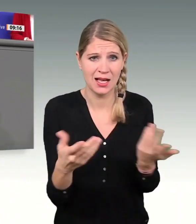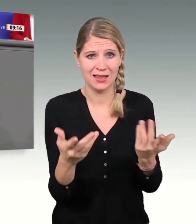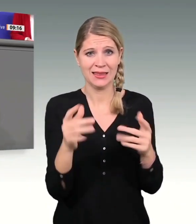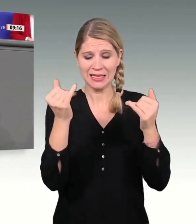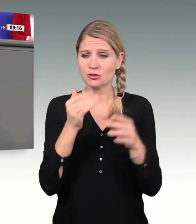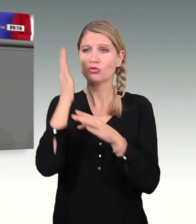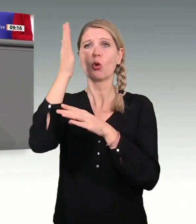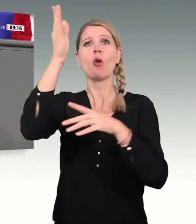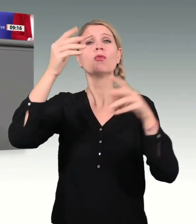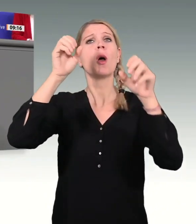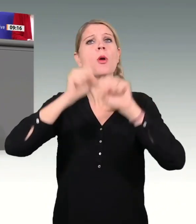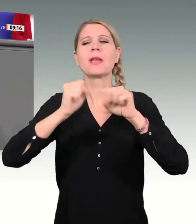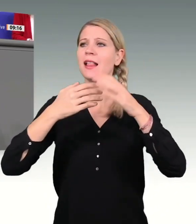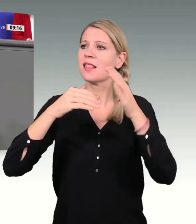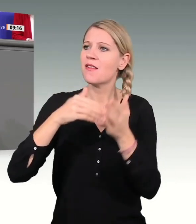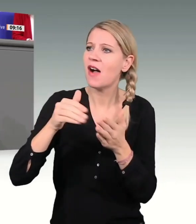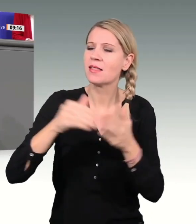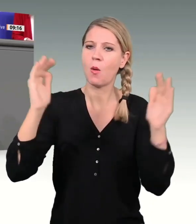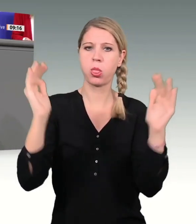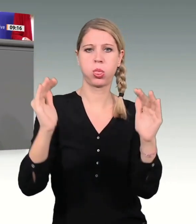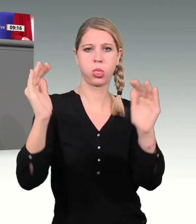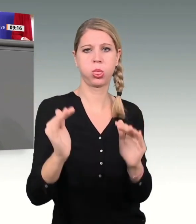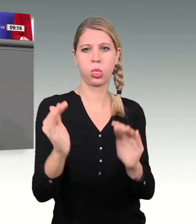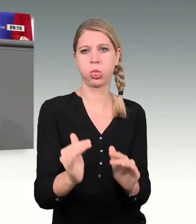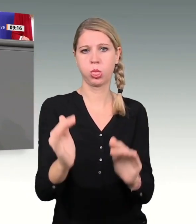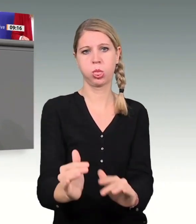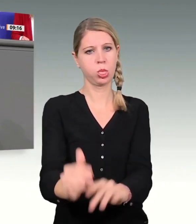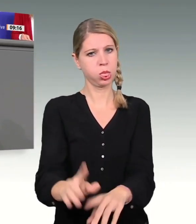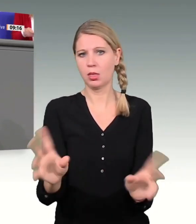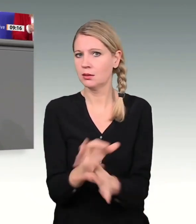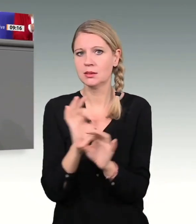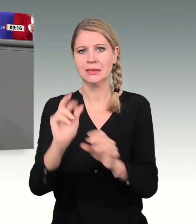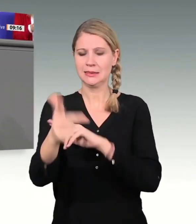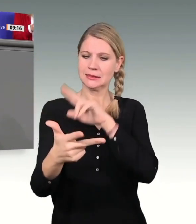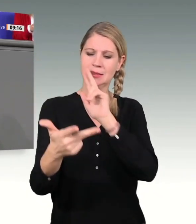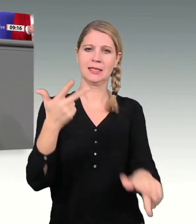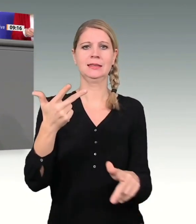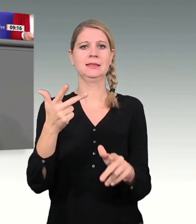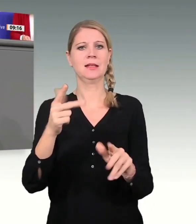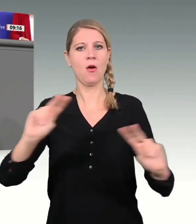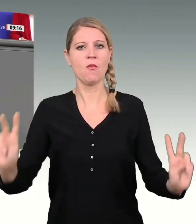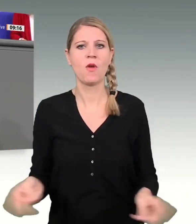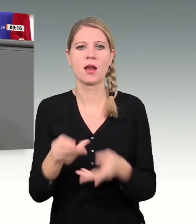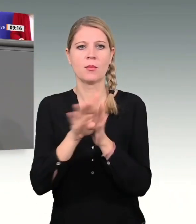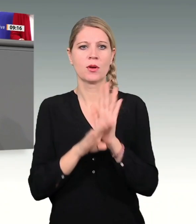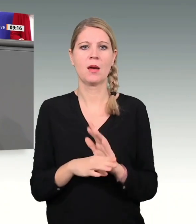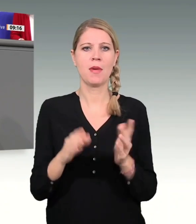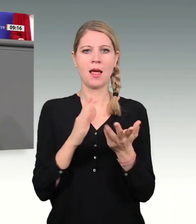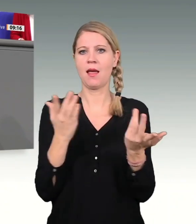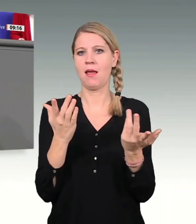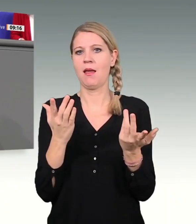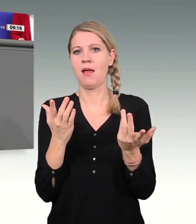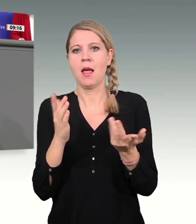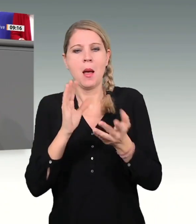mehr Geld. Befreien Sie sich von der Illusion, dass die Erhöhung öffentlicher Ausgaben irgendeine kurzfristige Wirkung entfaltet.